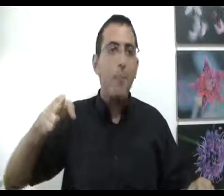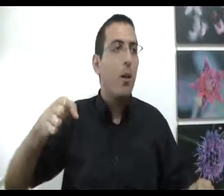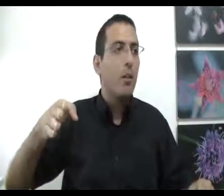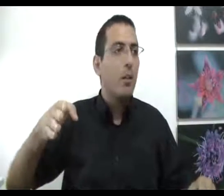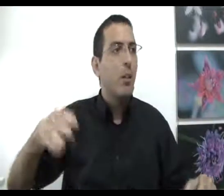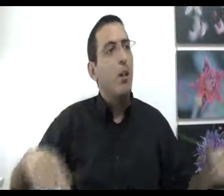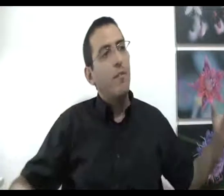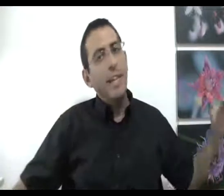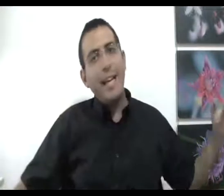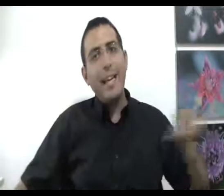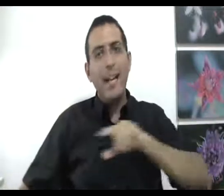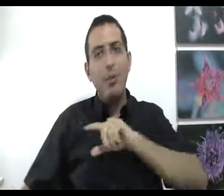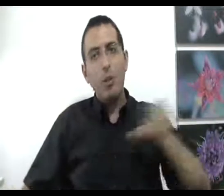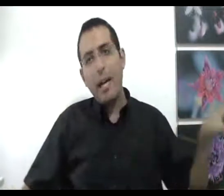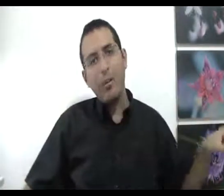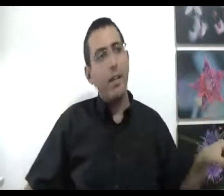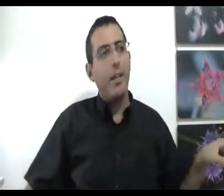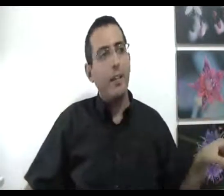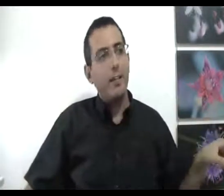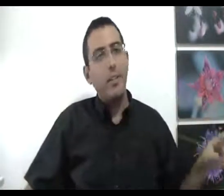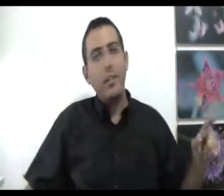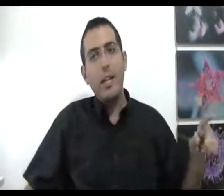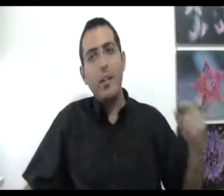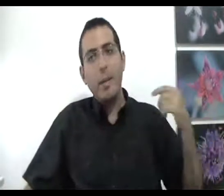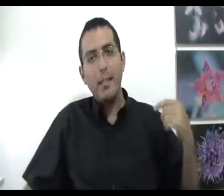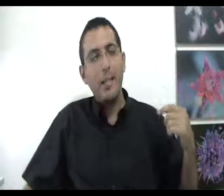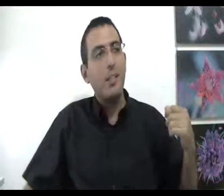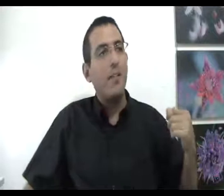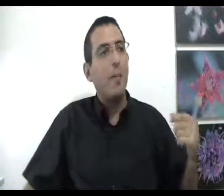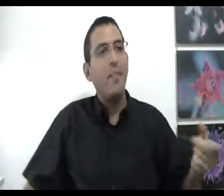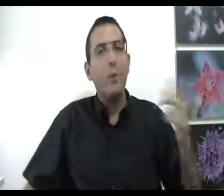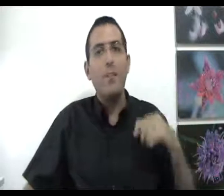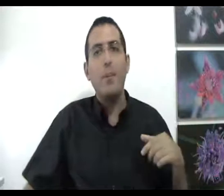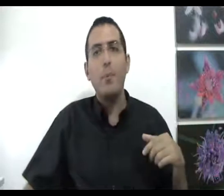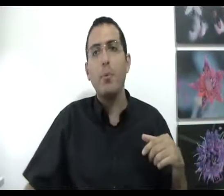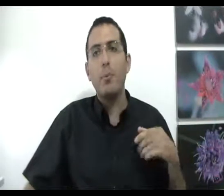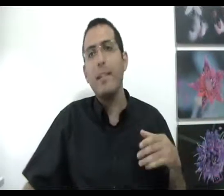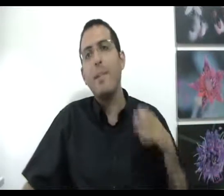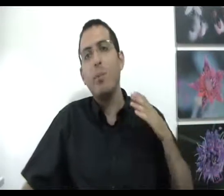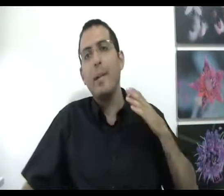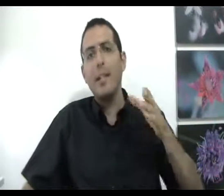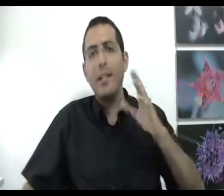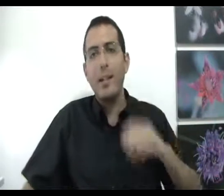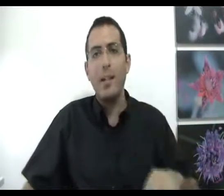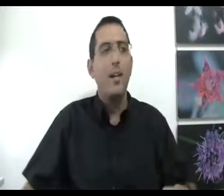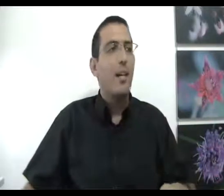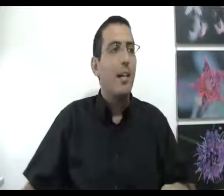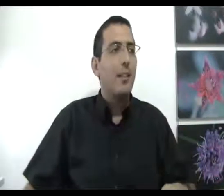בו ולהגיע לתוך רעיון אחר וכאשר אני אומר את זה אני מתכווה לומר אפילו דבר מפלוחו זאת אומרת, אם נגיד ניקח את